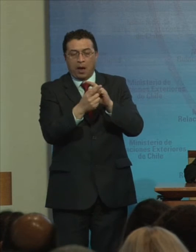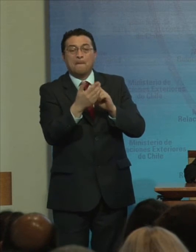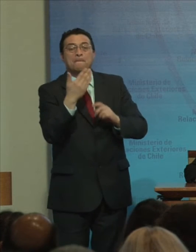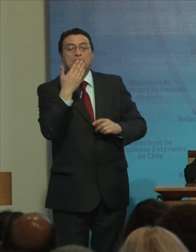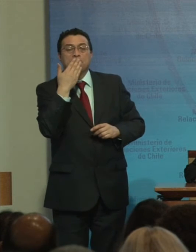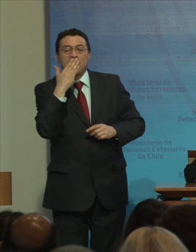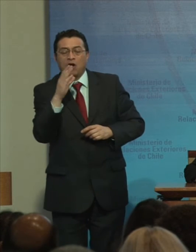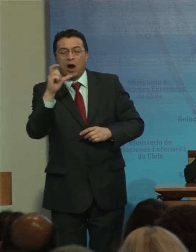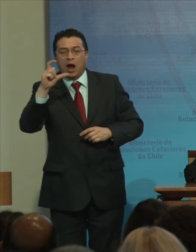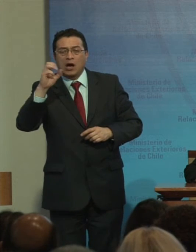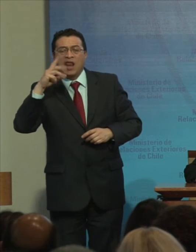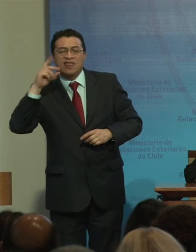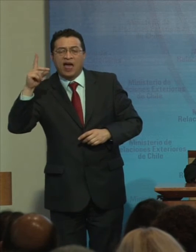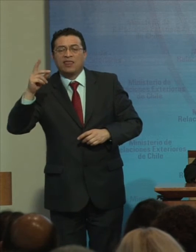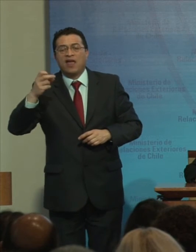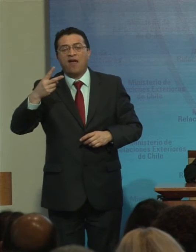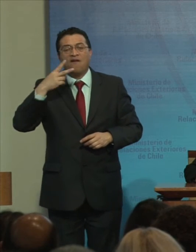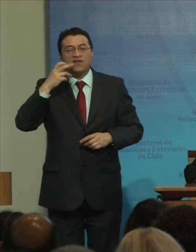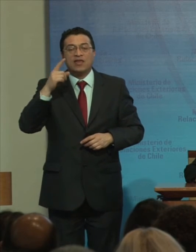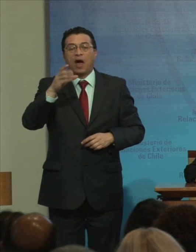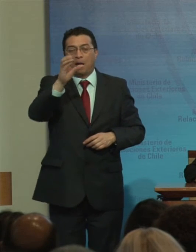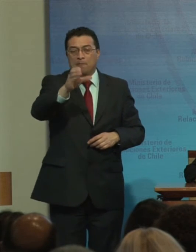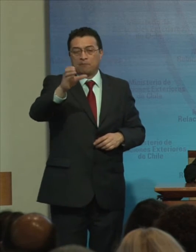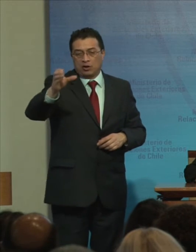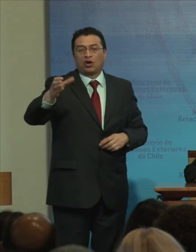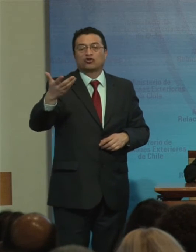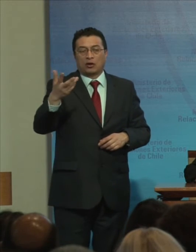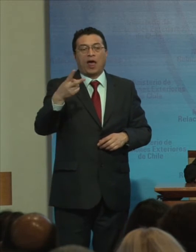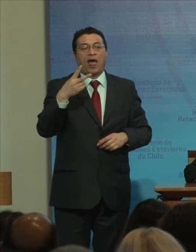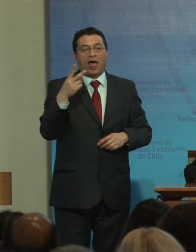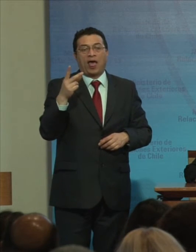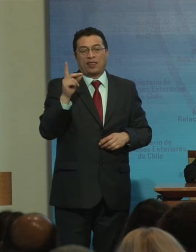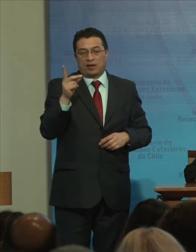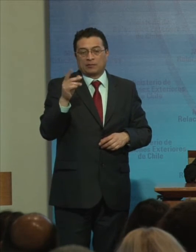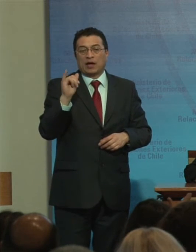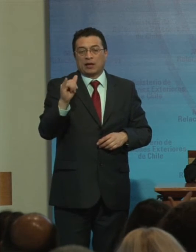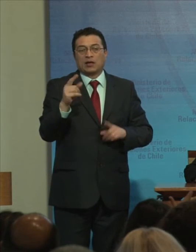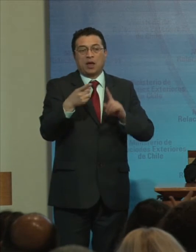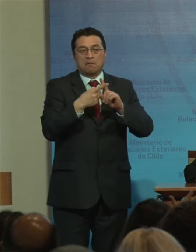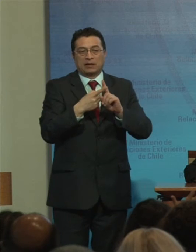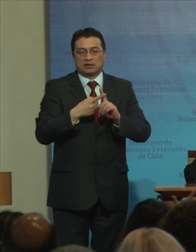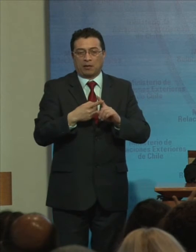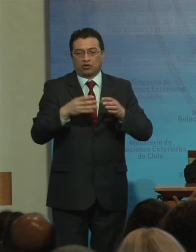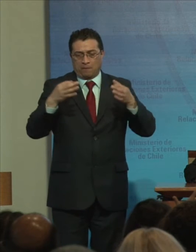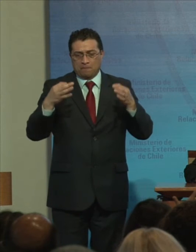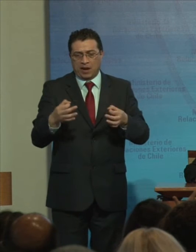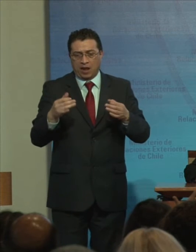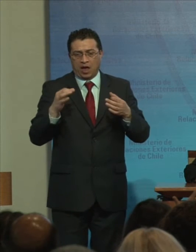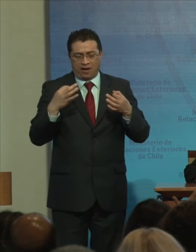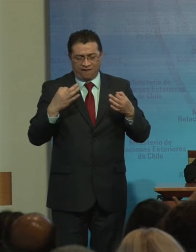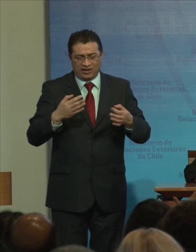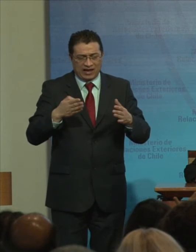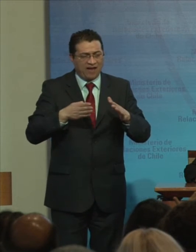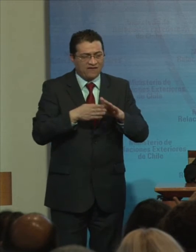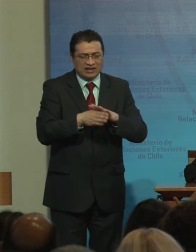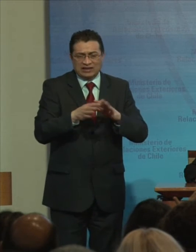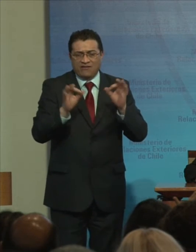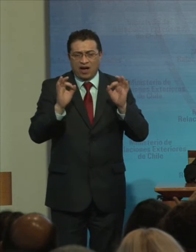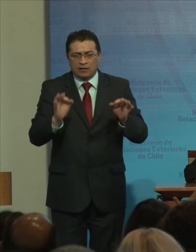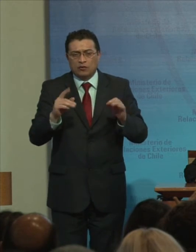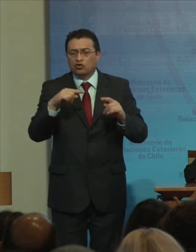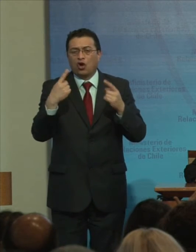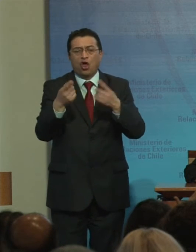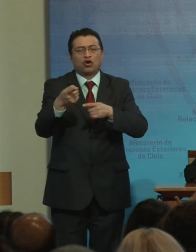De la calidad De vida De las personas Con discapacidad Y su participación Plena Y efectiva En ámbitos